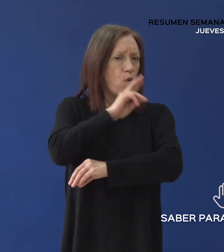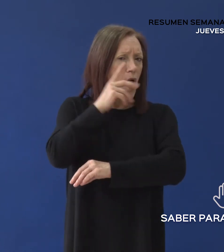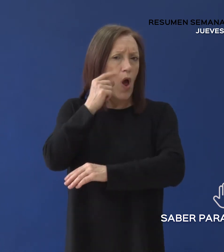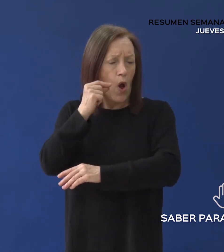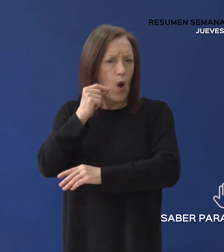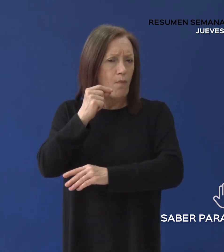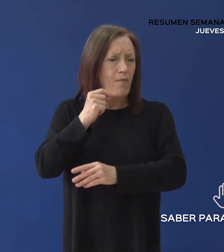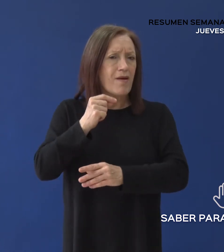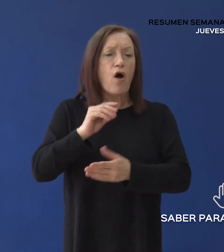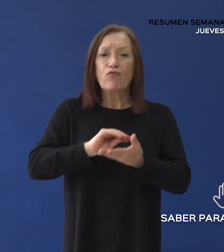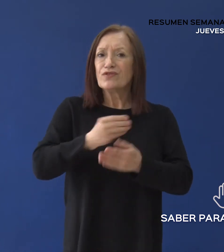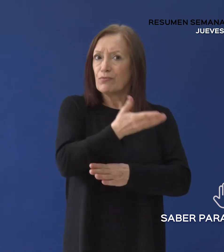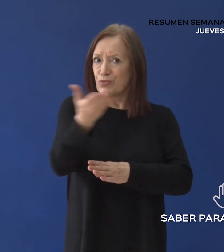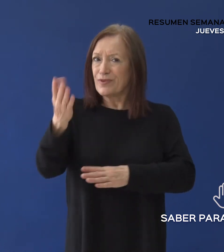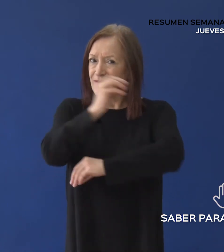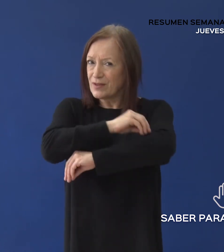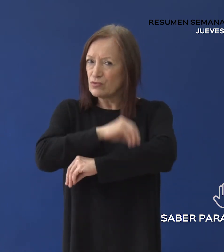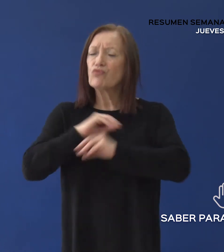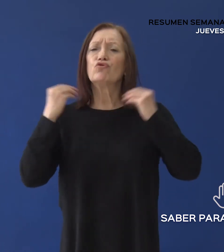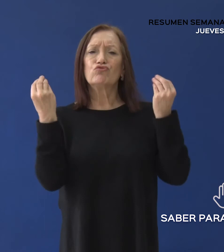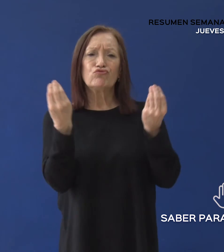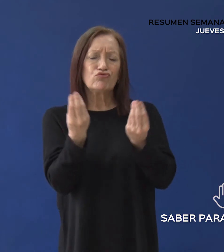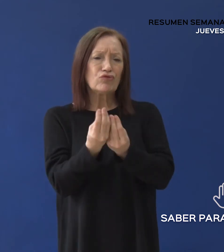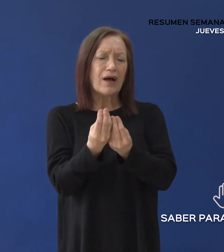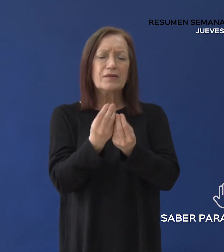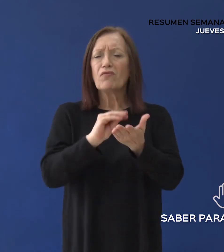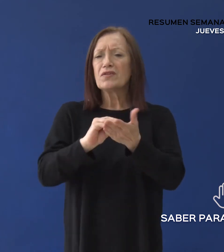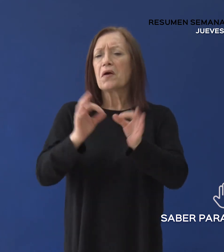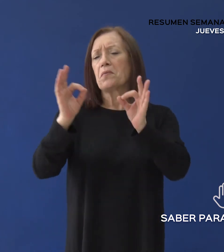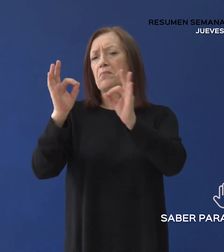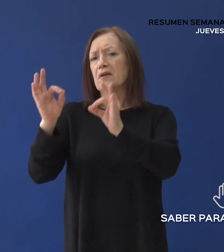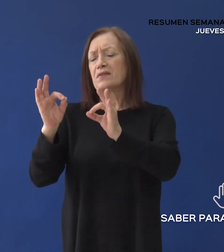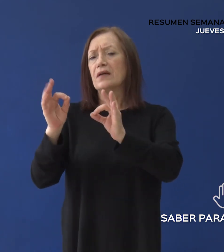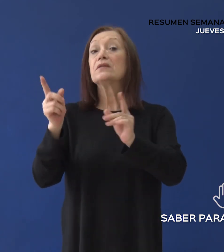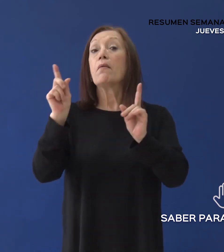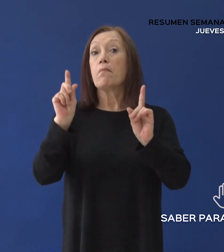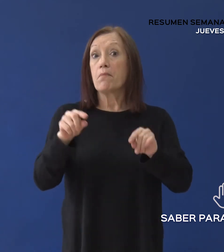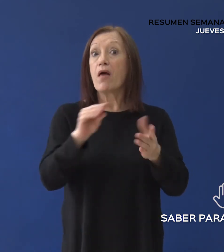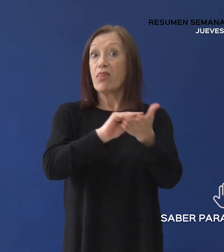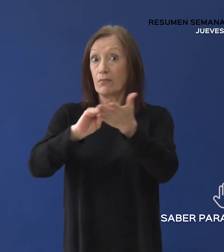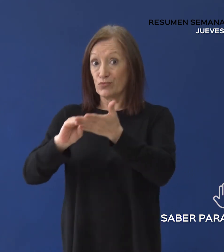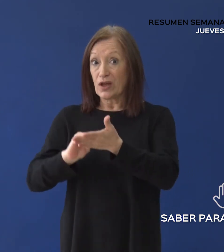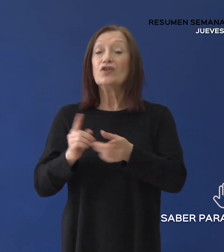de la totalidad de los organismos provinciales, el Poder Legislativo y el Poder Judicial.